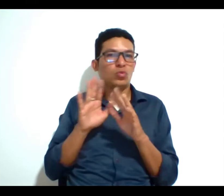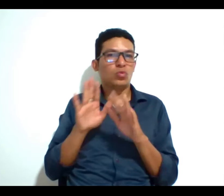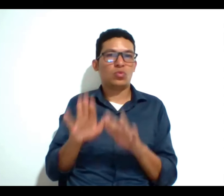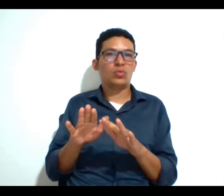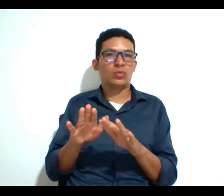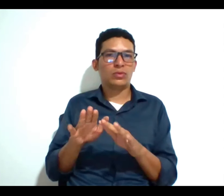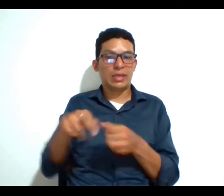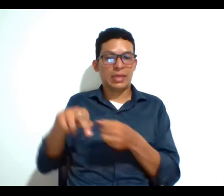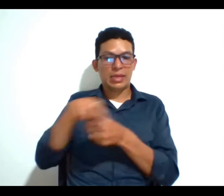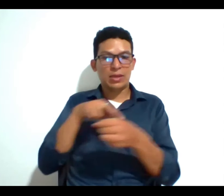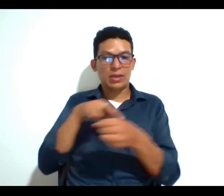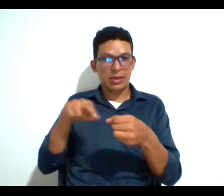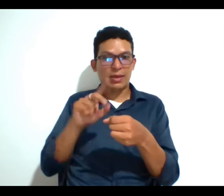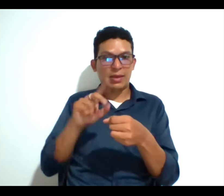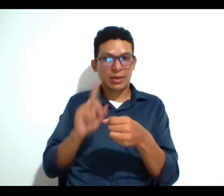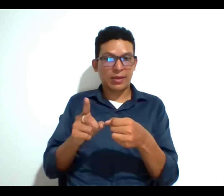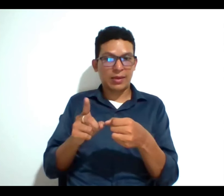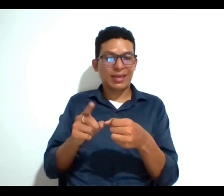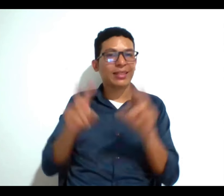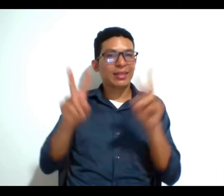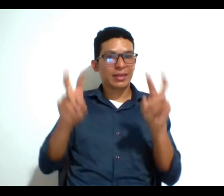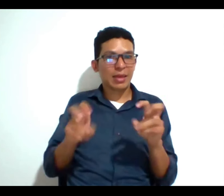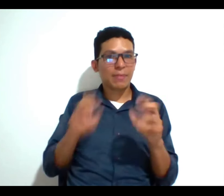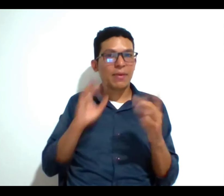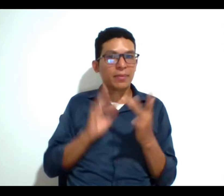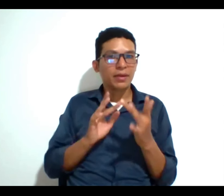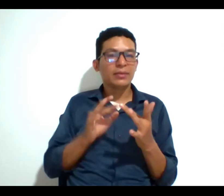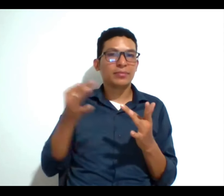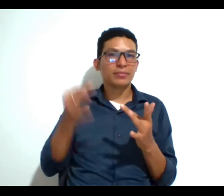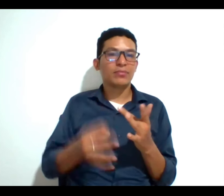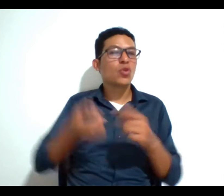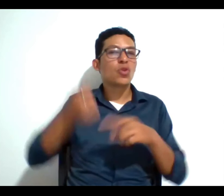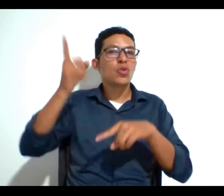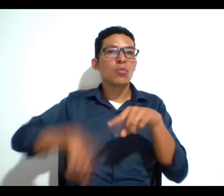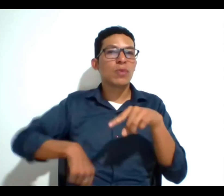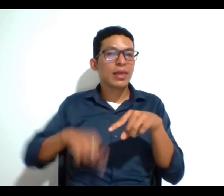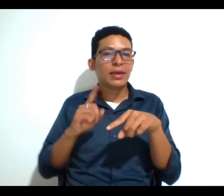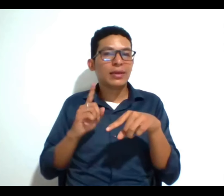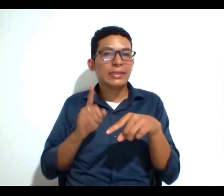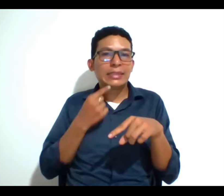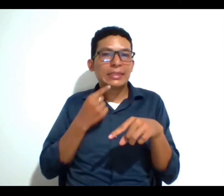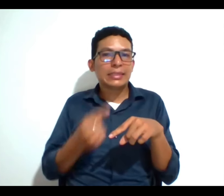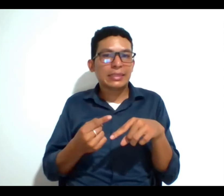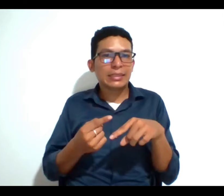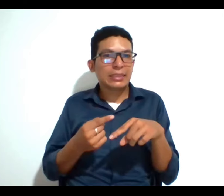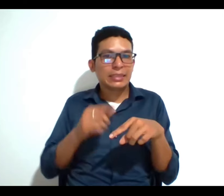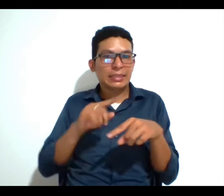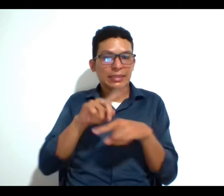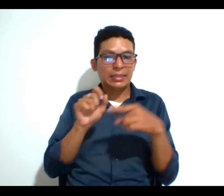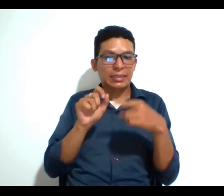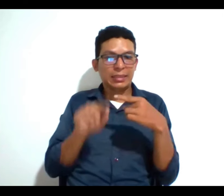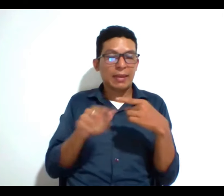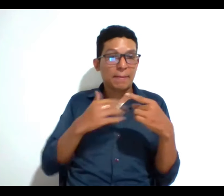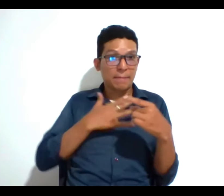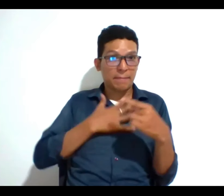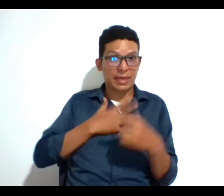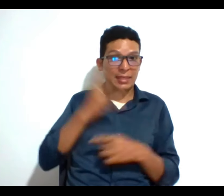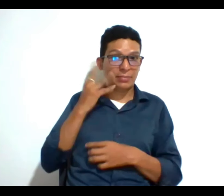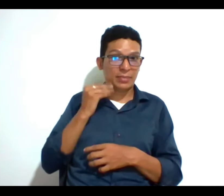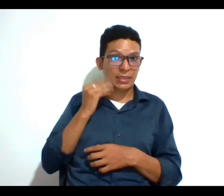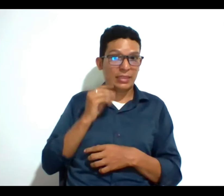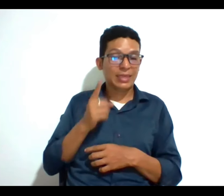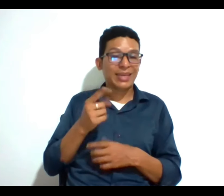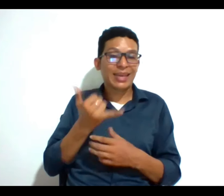sobre este aspecto en particular entonces no podría decir en el marco de la pregunta desde mi experiencia que